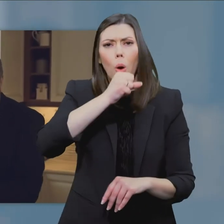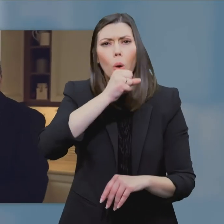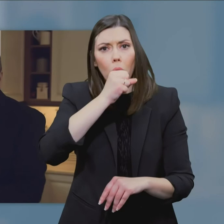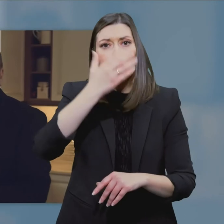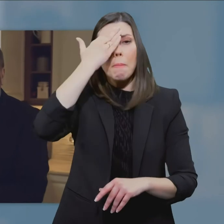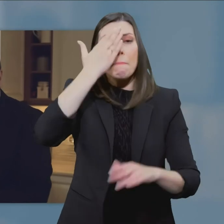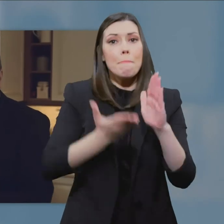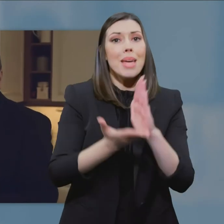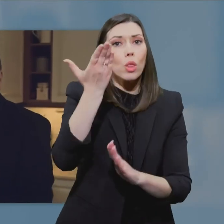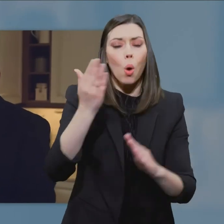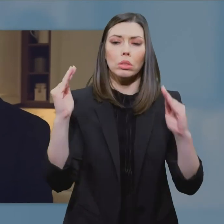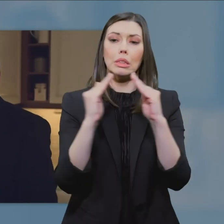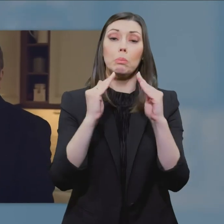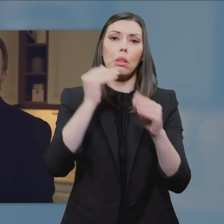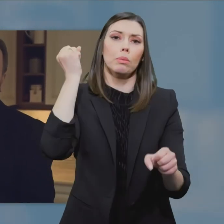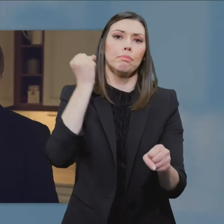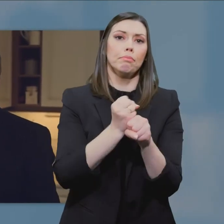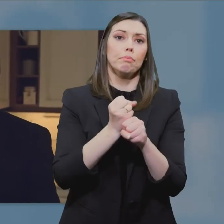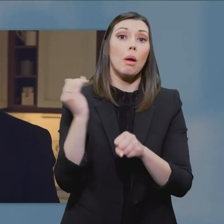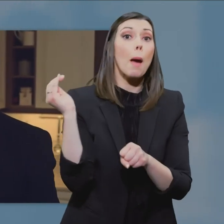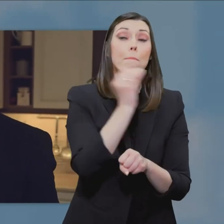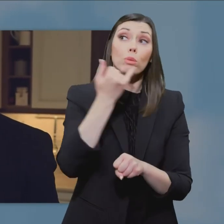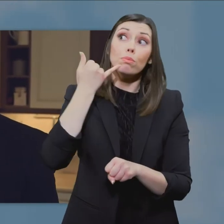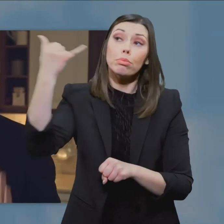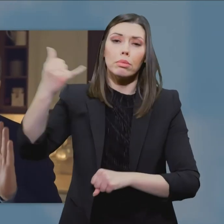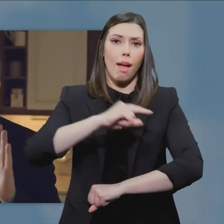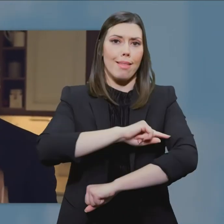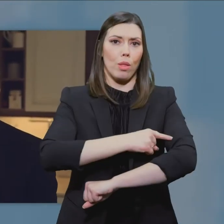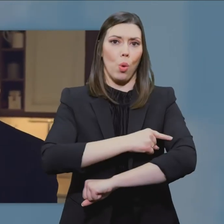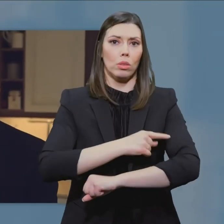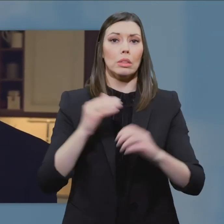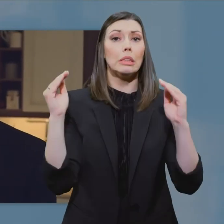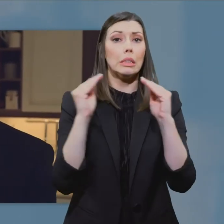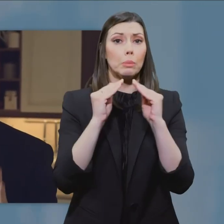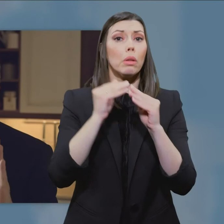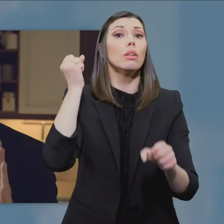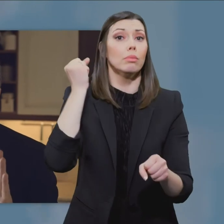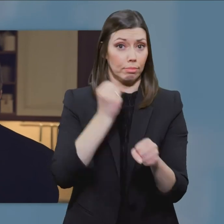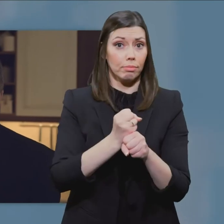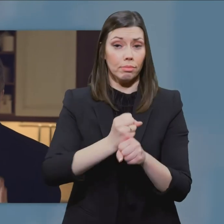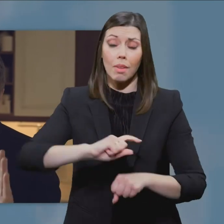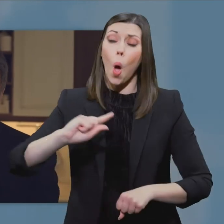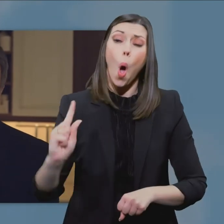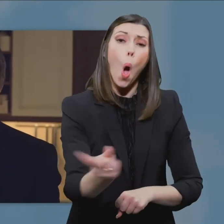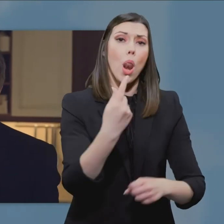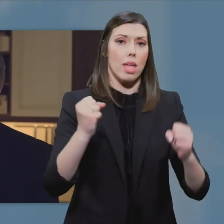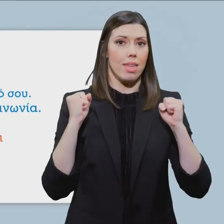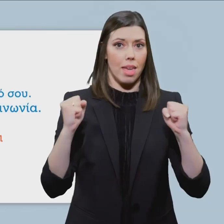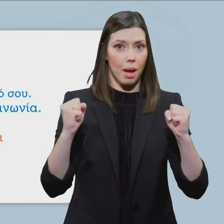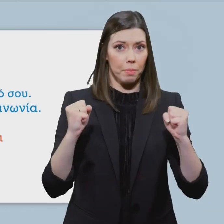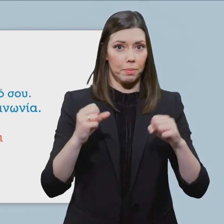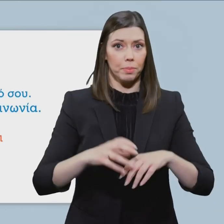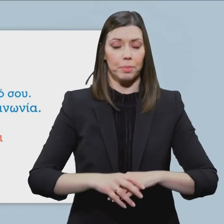πυρετό, μένουμε σπίτι και παίρνουμε τηλέφωνο μέσα στον γιατρό μας. Μένουμε μέσα για να έχουμε όλη την υγεία μας.